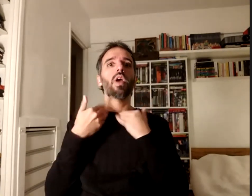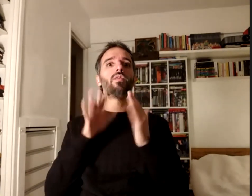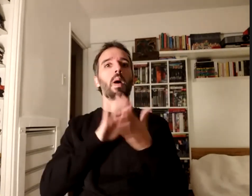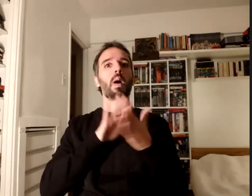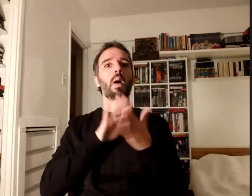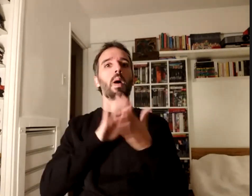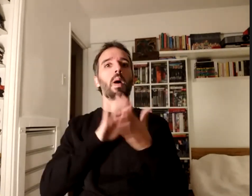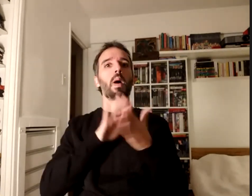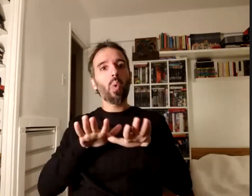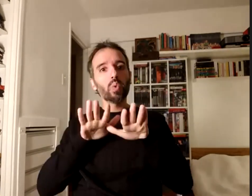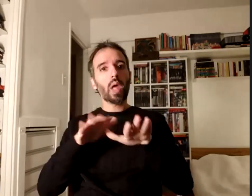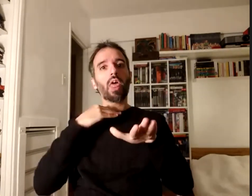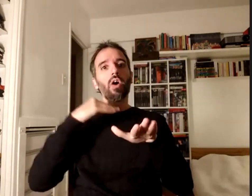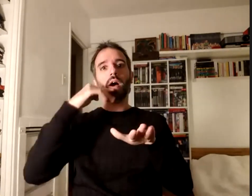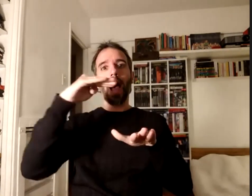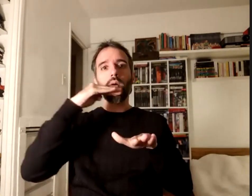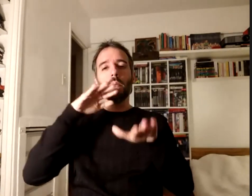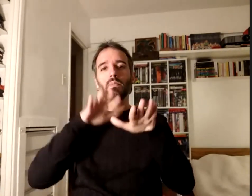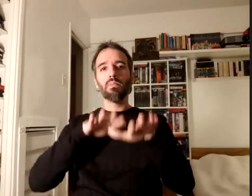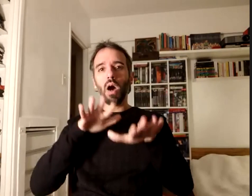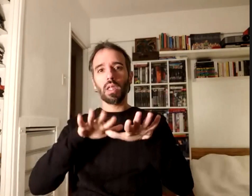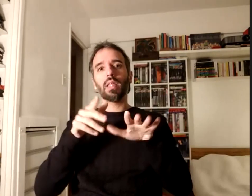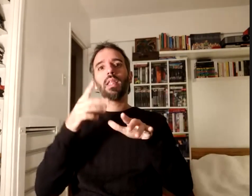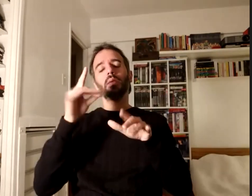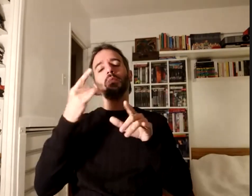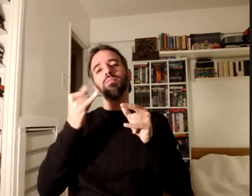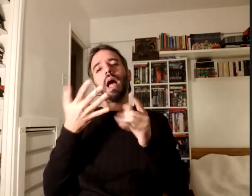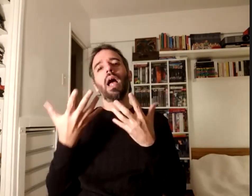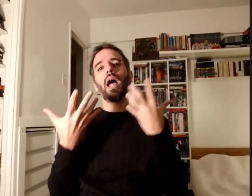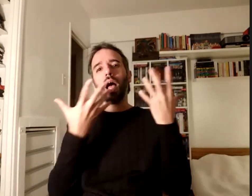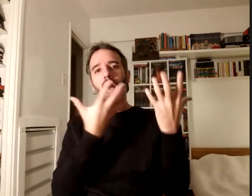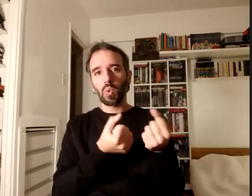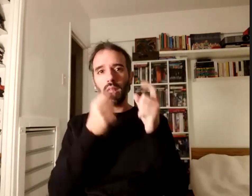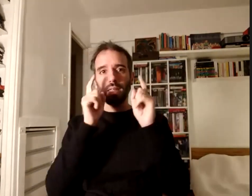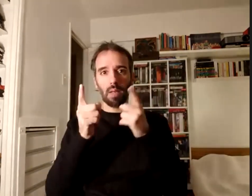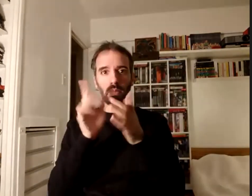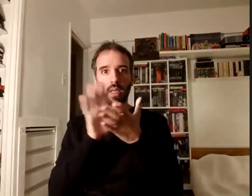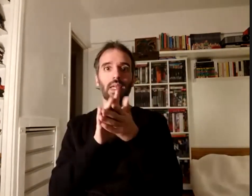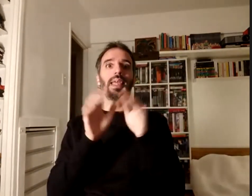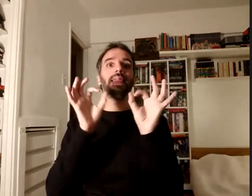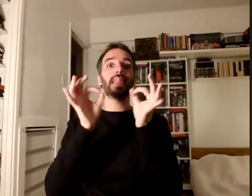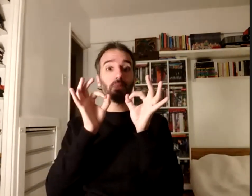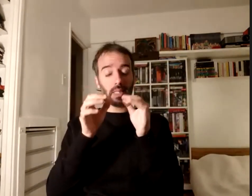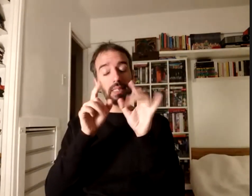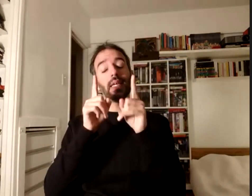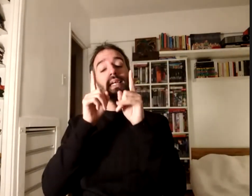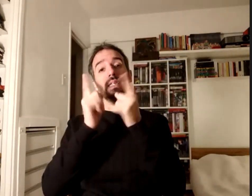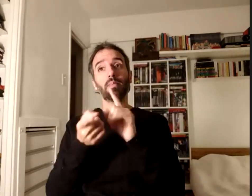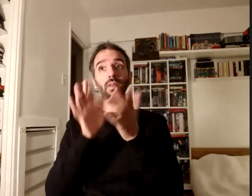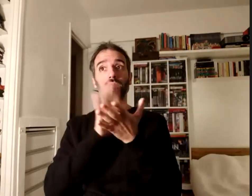que ver con que tenemos que colaborar con nuestros intérpretes y con las compañeras que